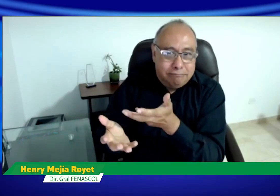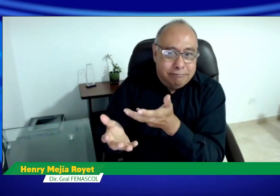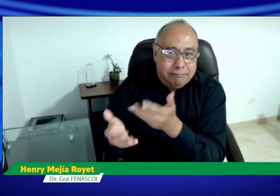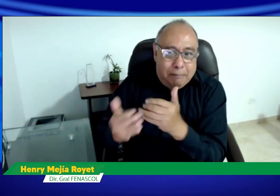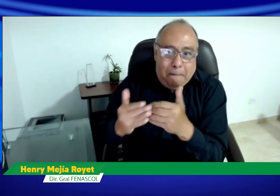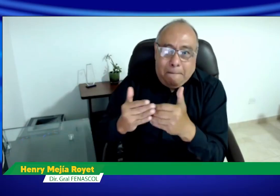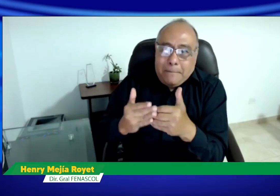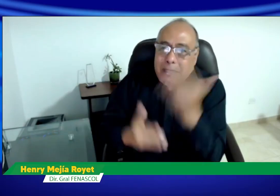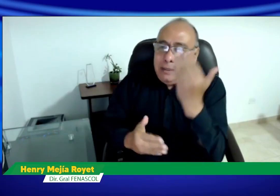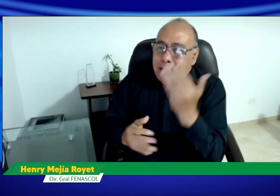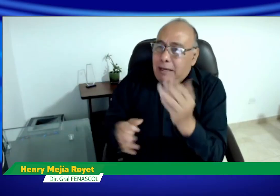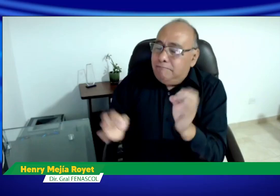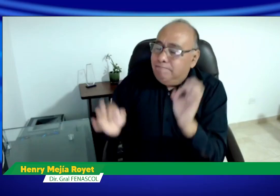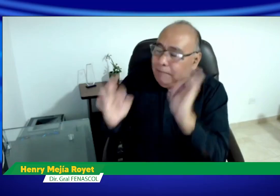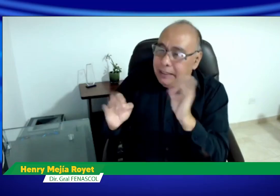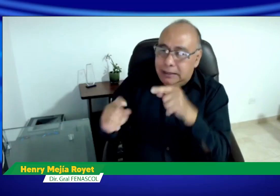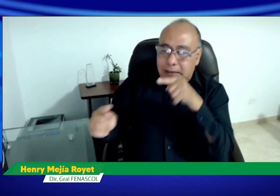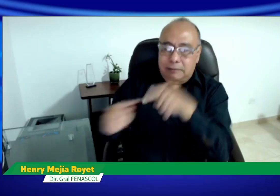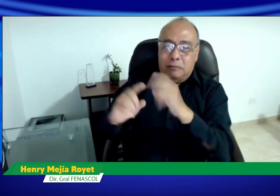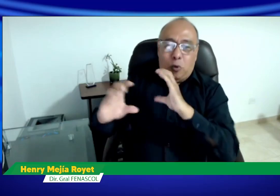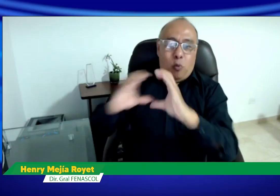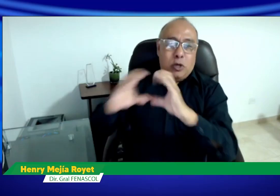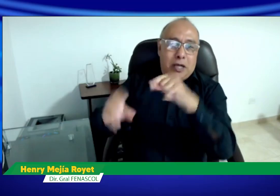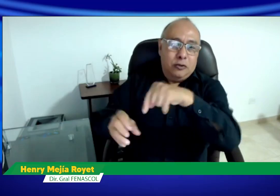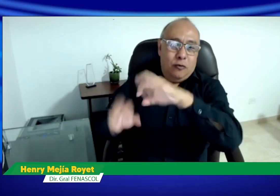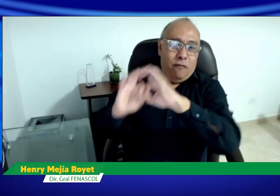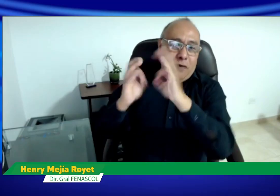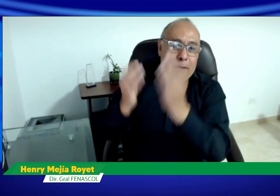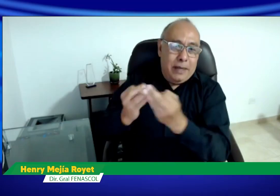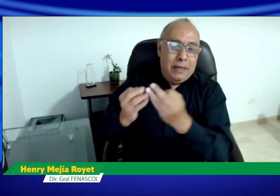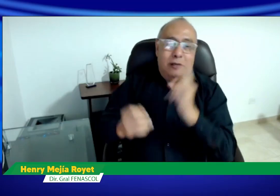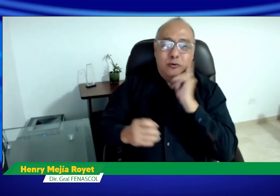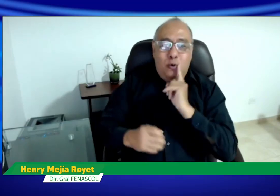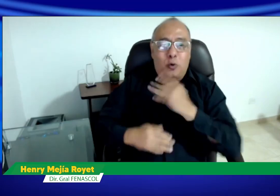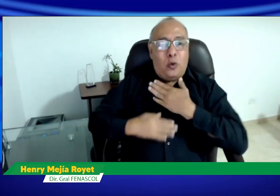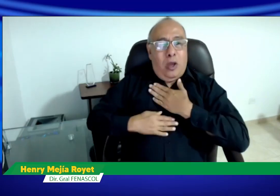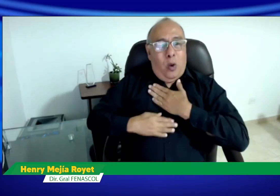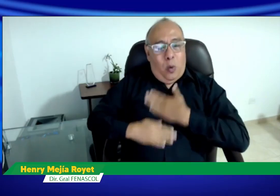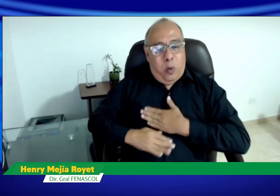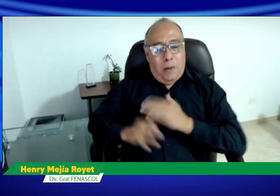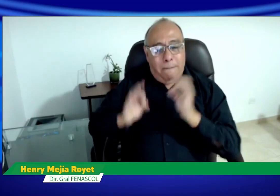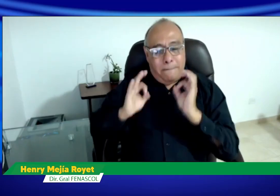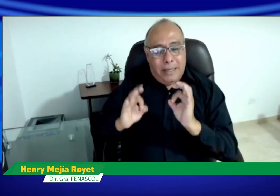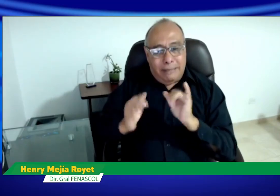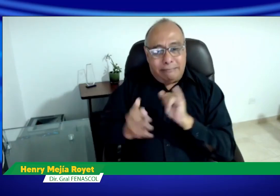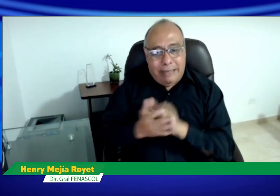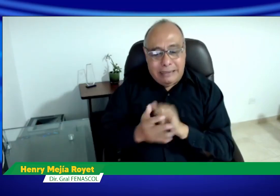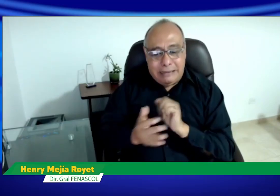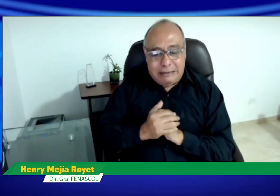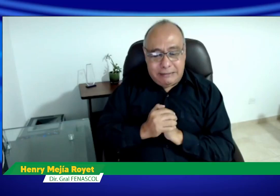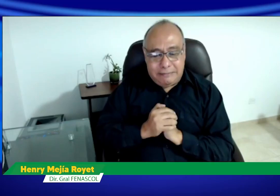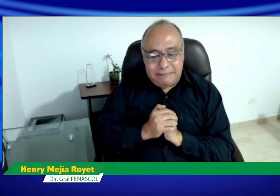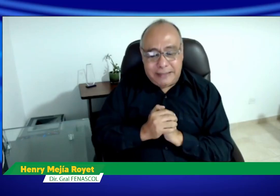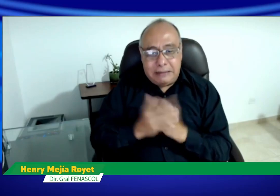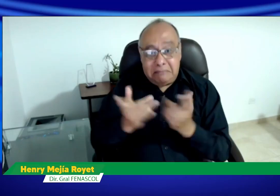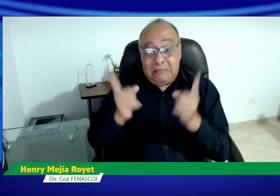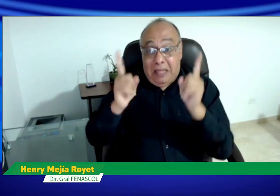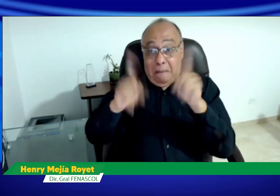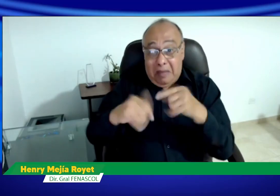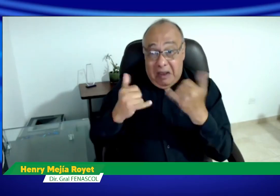coyuntura ha sido diferente. Qué bueno es que empecemos a hablar de este tema de la comunicación con las familias y que busquemos